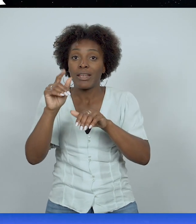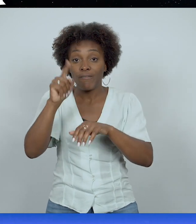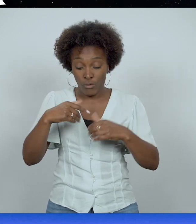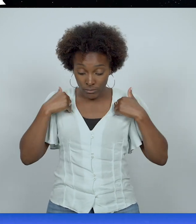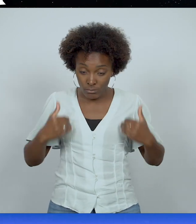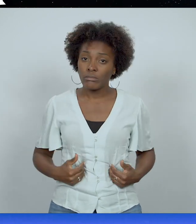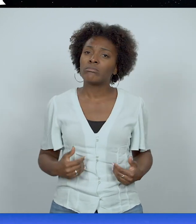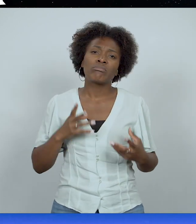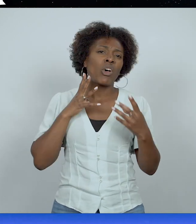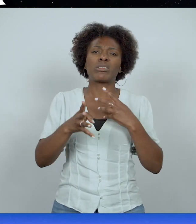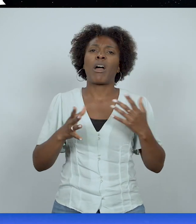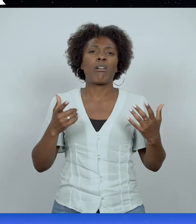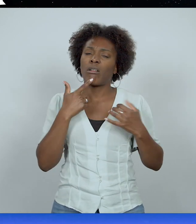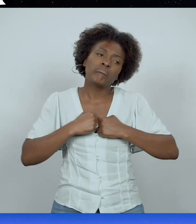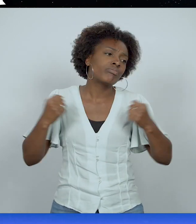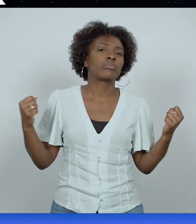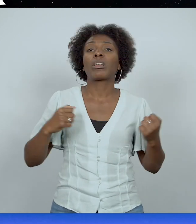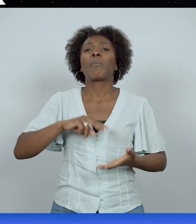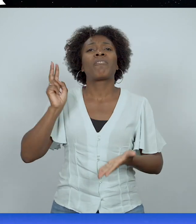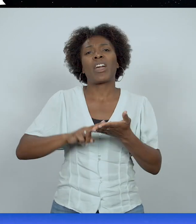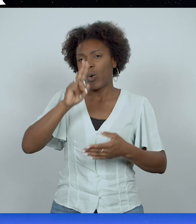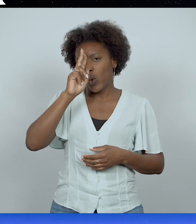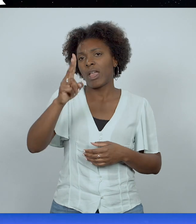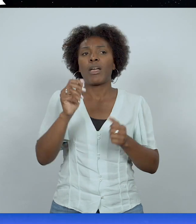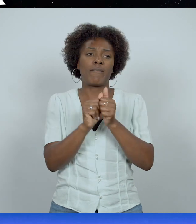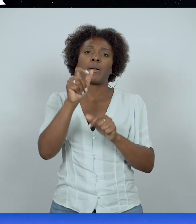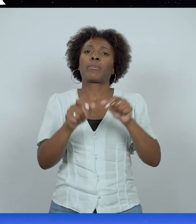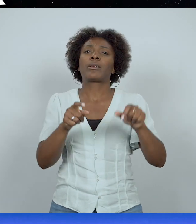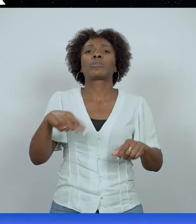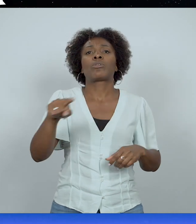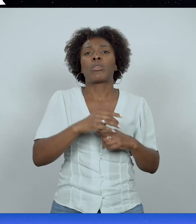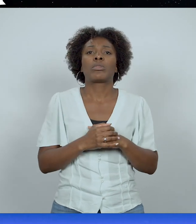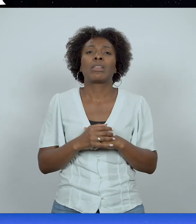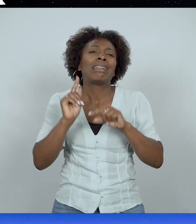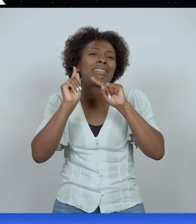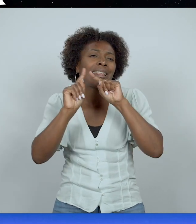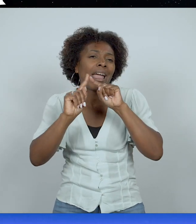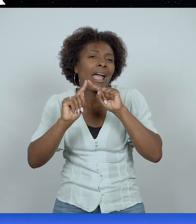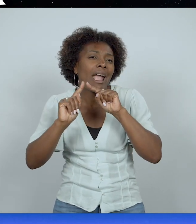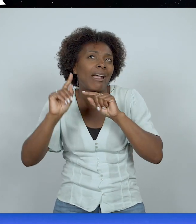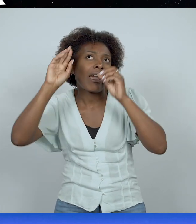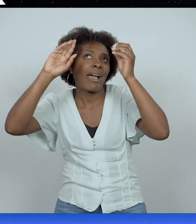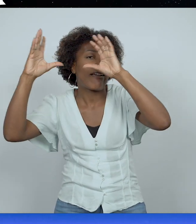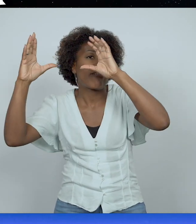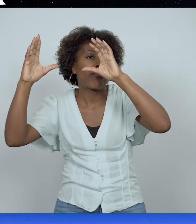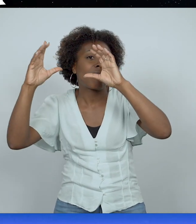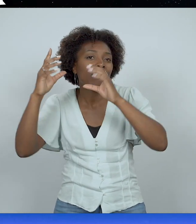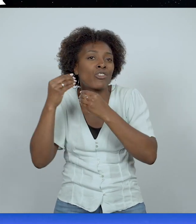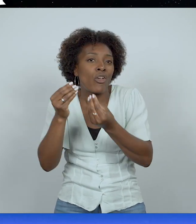totalement transparent et vrai envers les autres. Et les détails du rêve vont t'indiquer l'endroit, le lieu, l'endroit